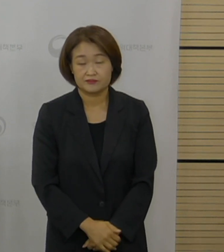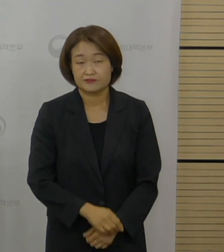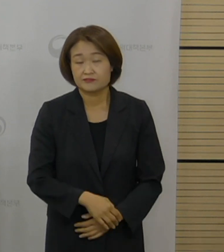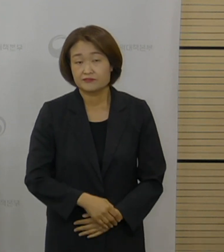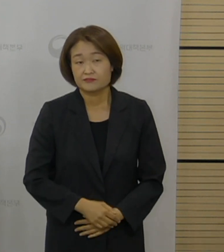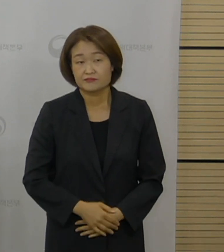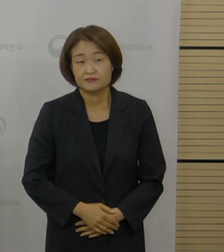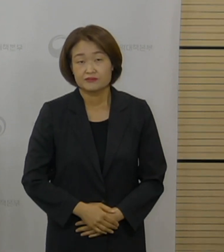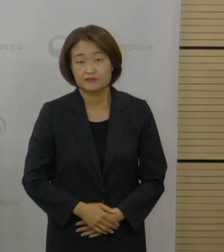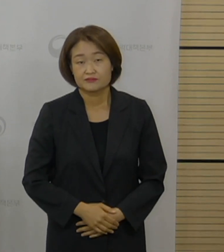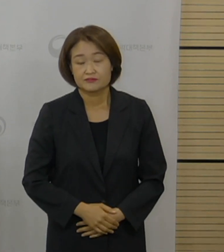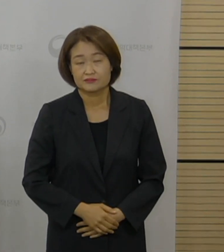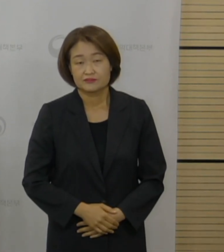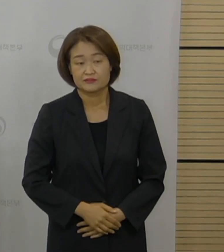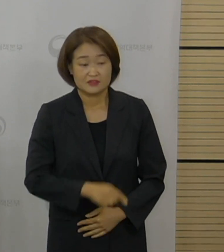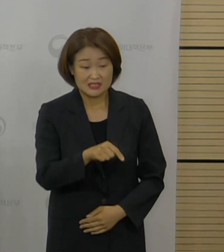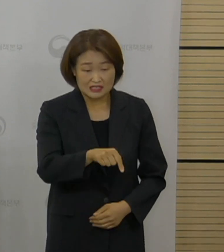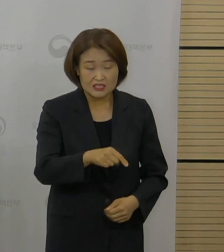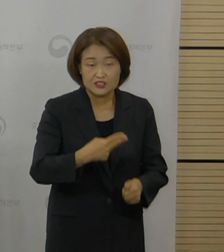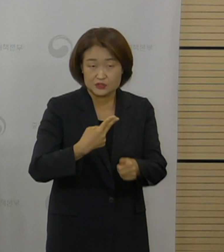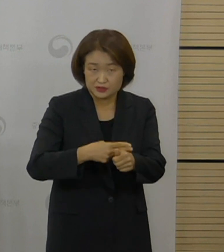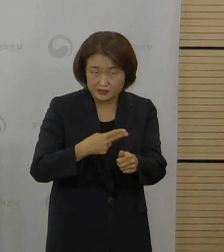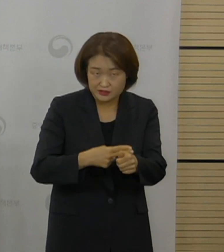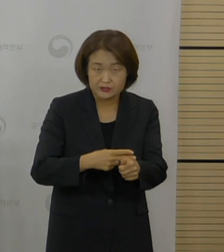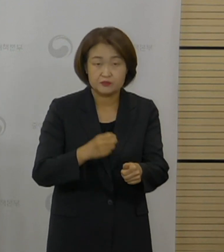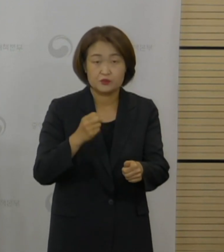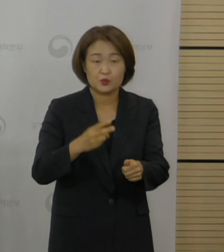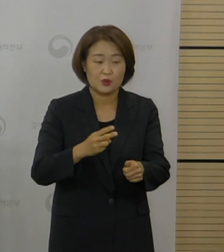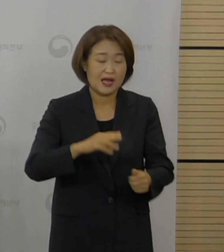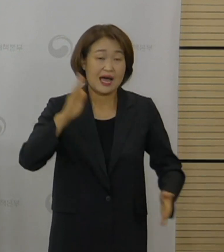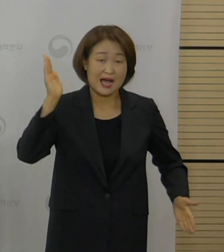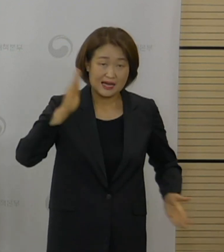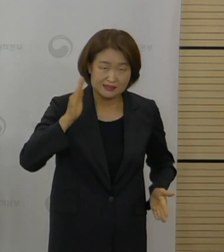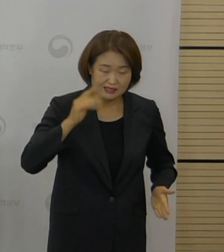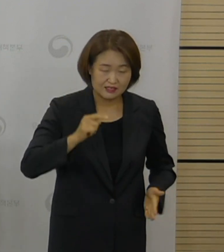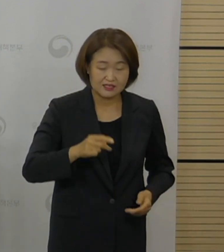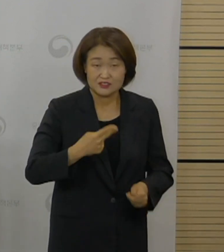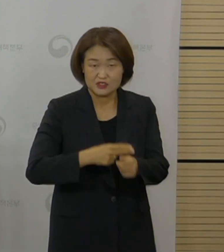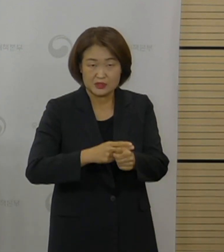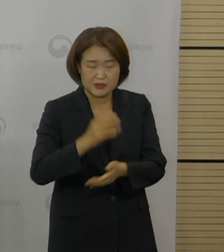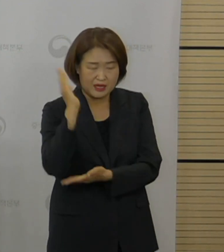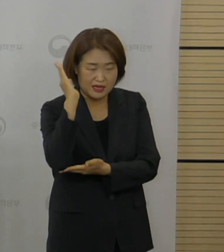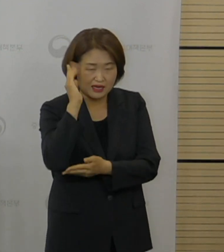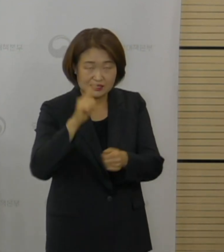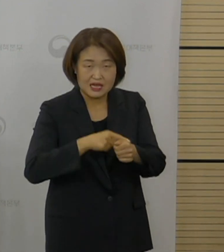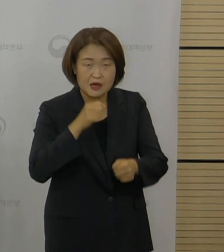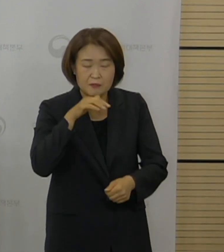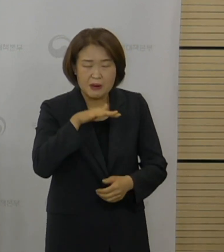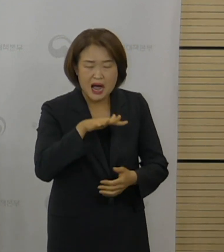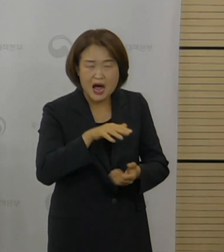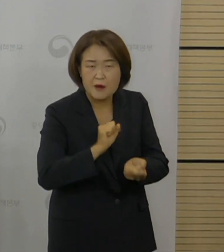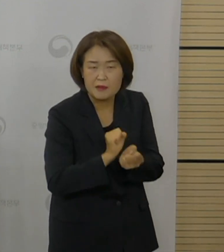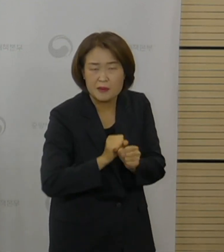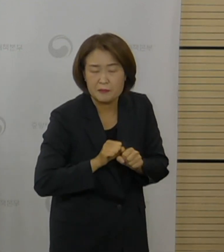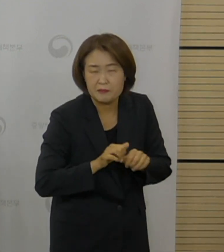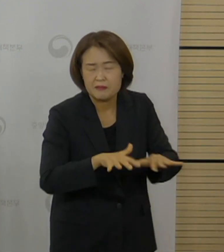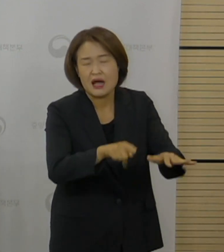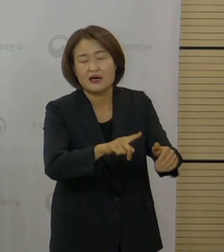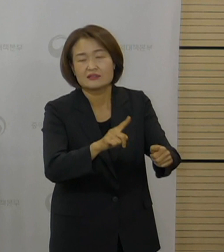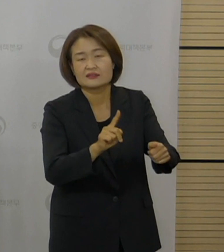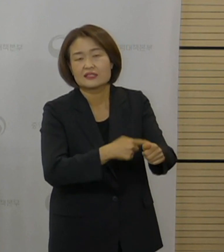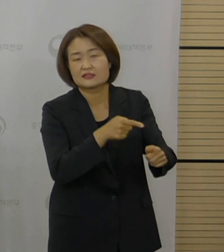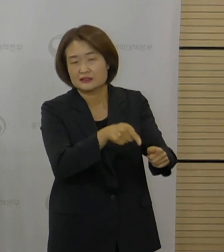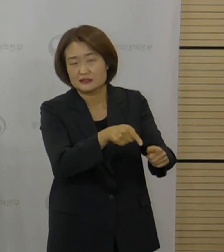있어서 이제 강사, 그 다음에 원생에게 추가 전파가 일어난 이런 상황이고 당시